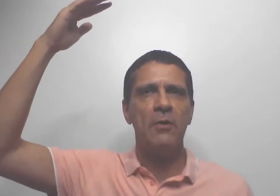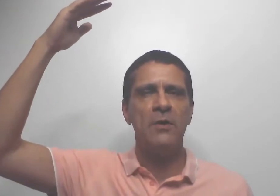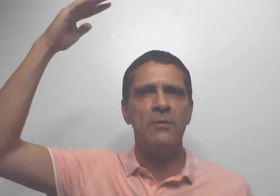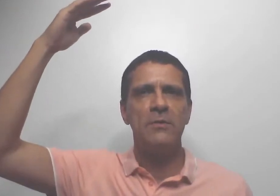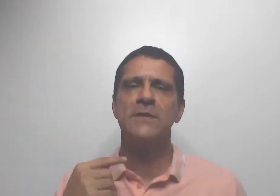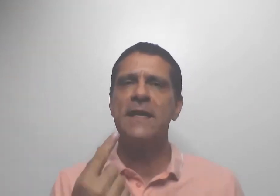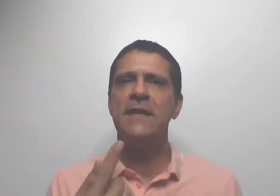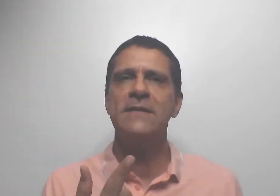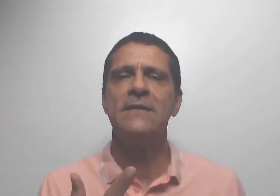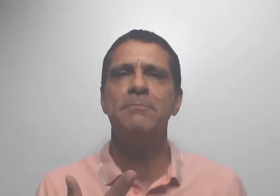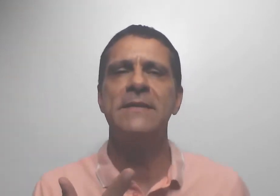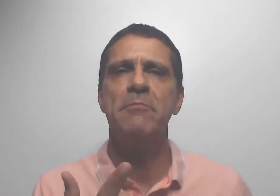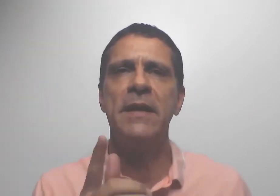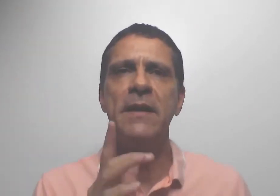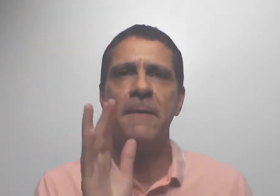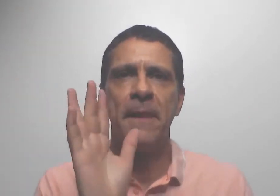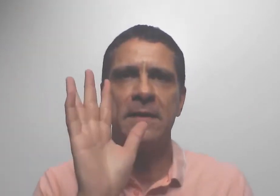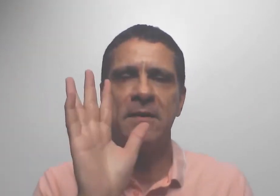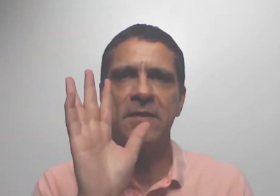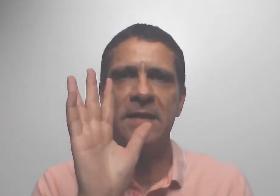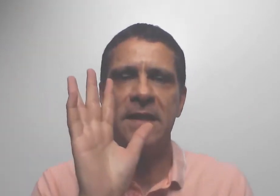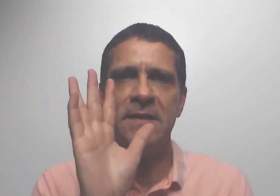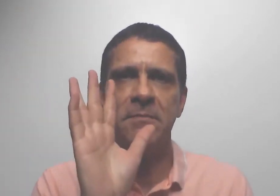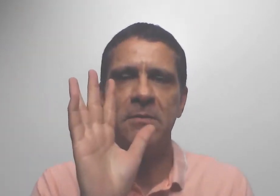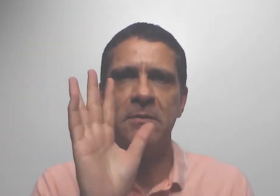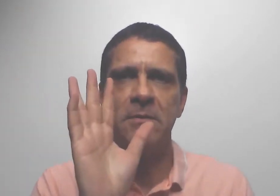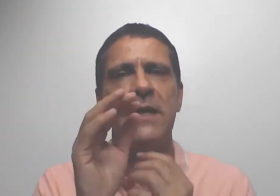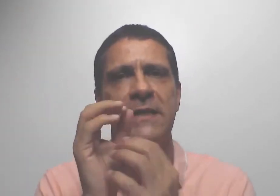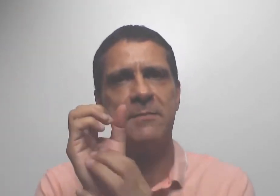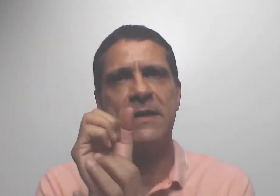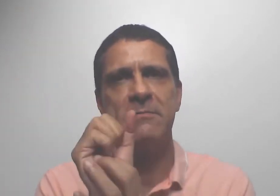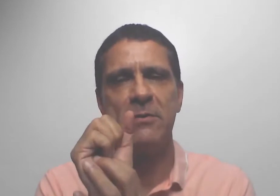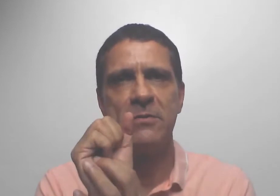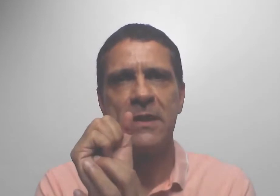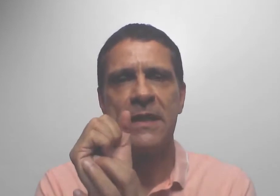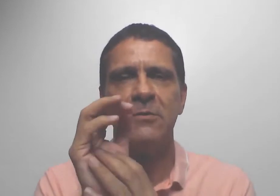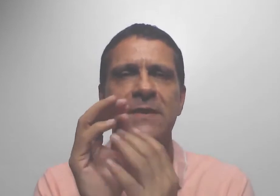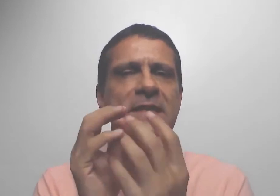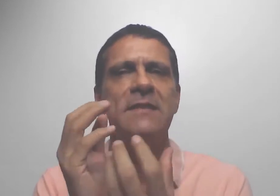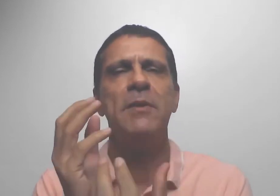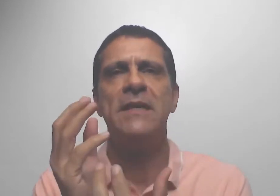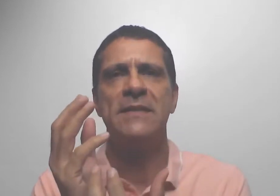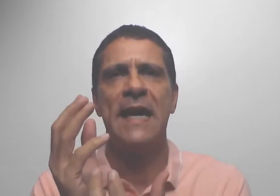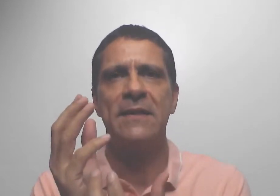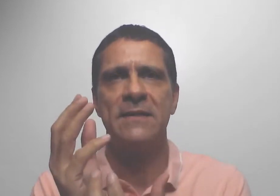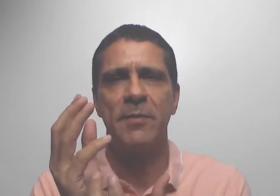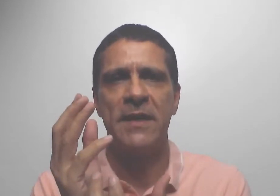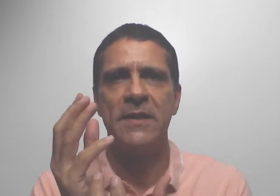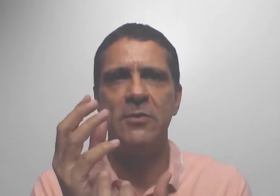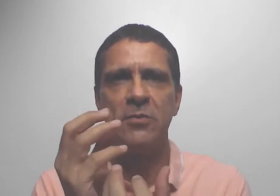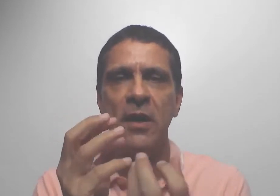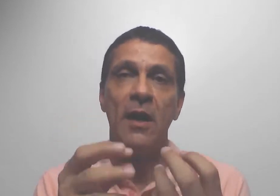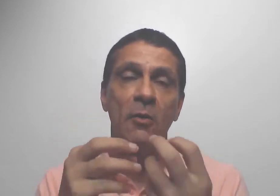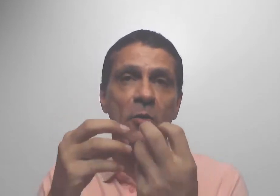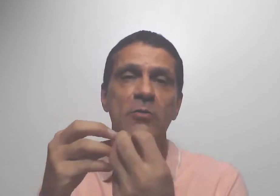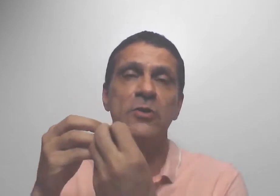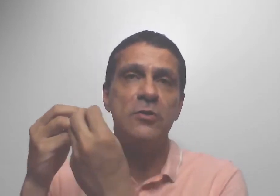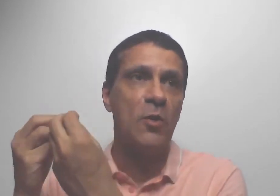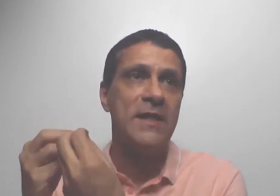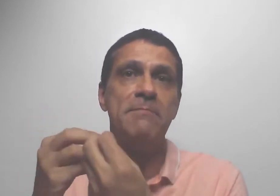áurico, eu sei perceber através das mãos, porque as minhas mãos são sensibilizadas para isso, ao longo de toda